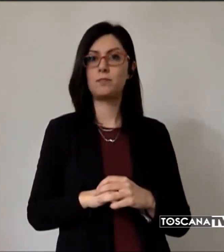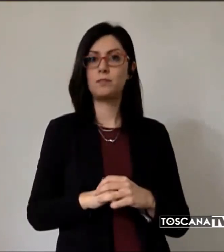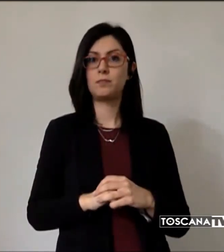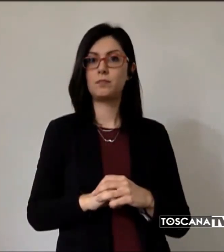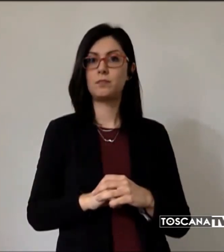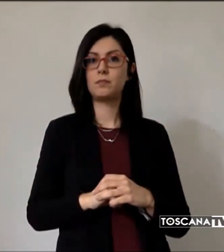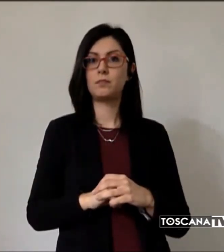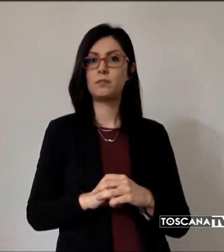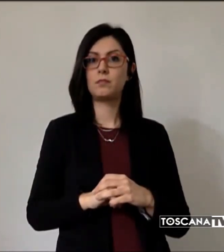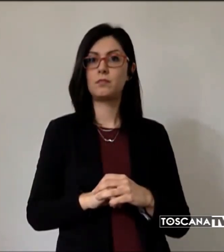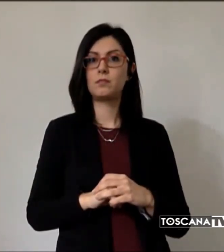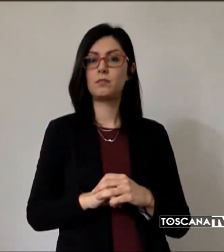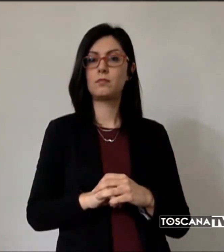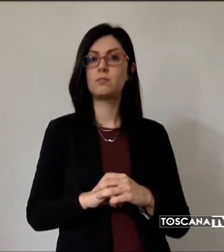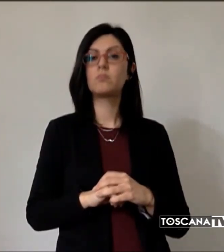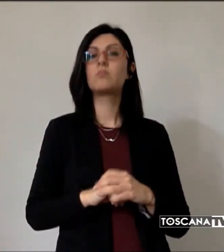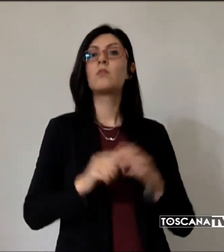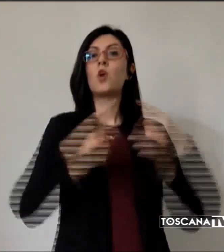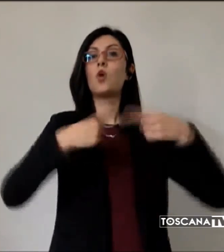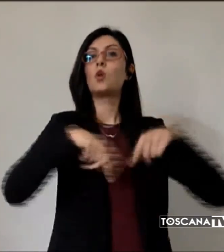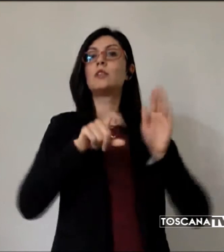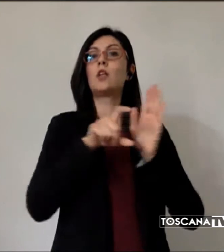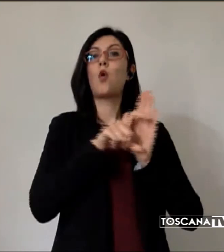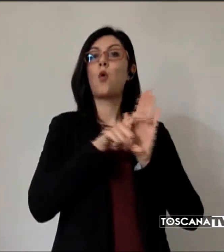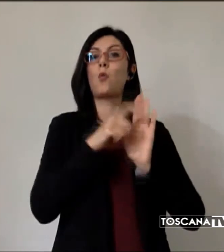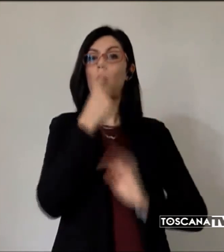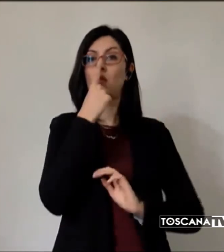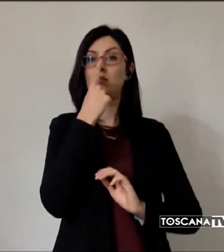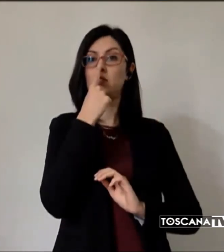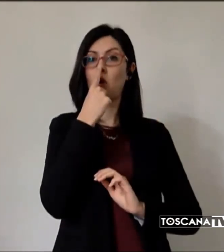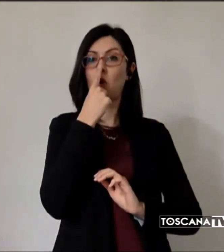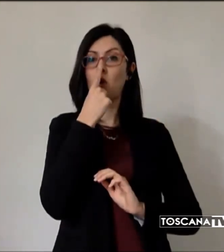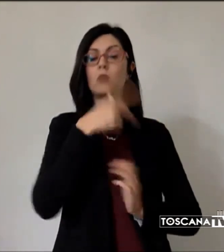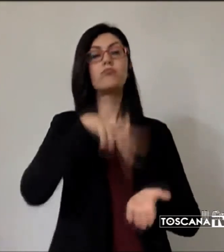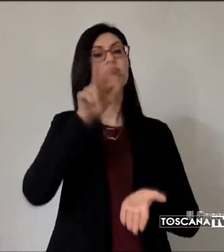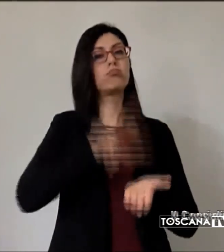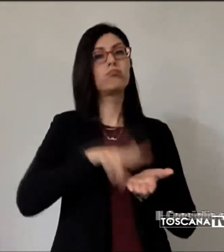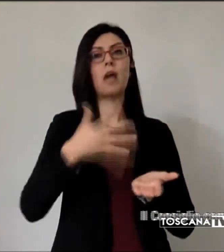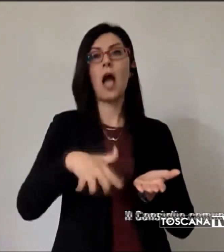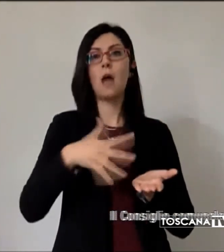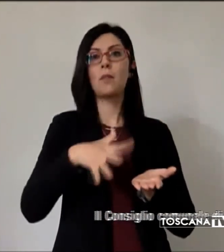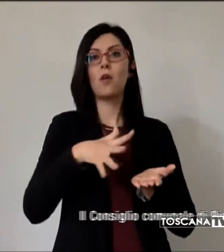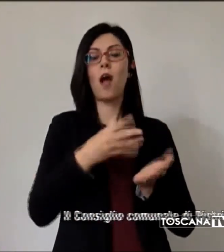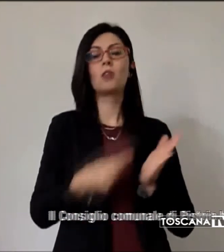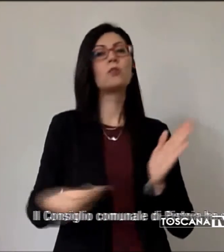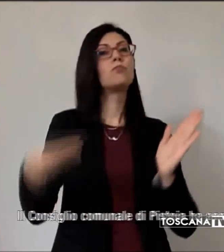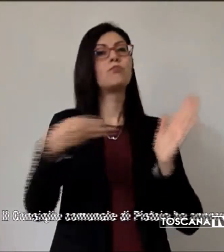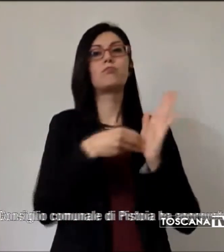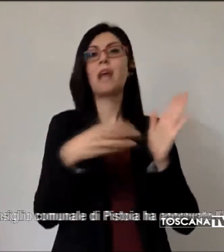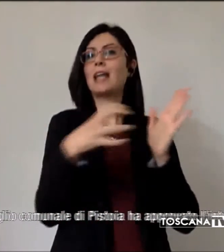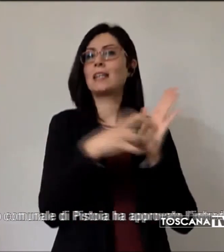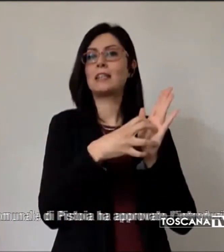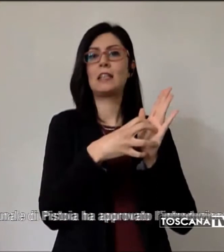Il Consiglio Comunale di Pistoia ha approvato l'introduzione di un nuovo articolo all